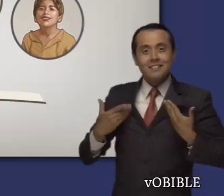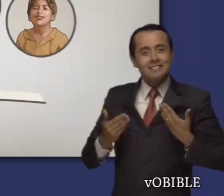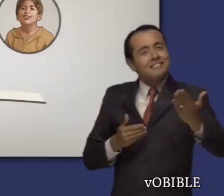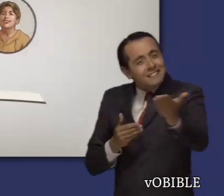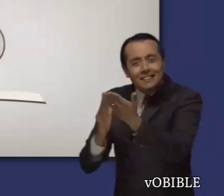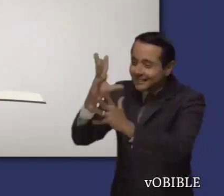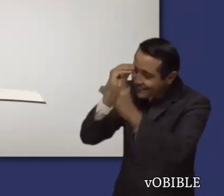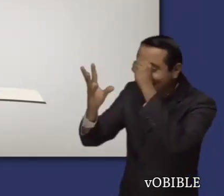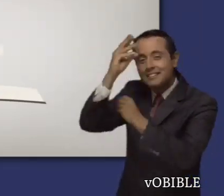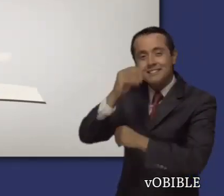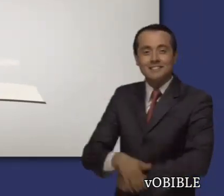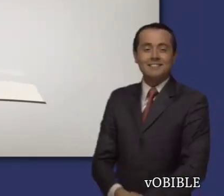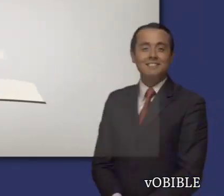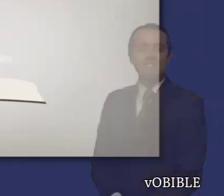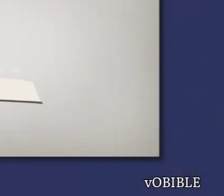reino de Dios.